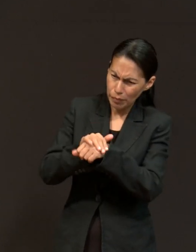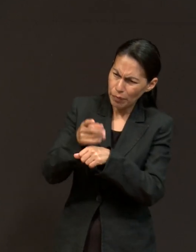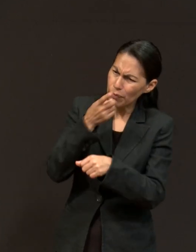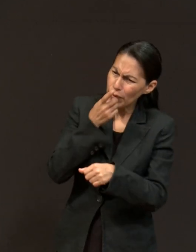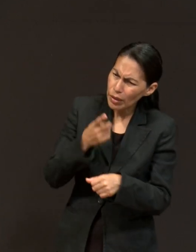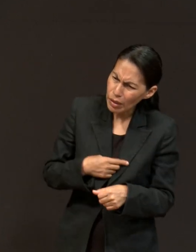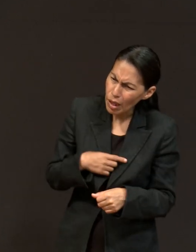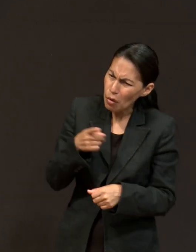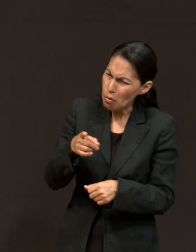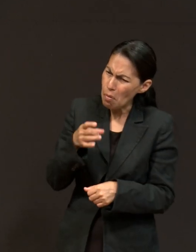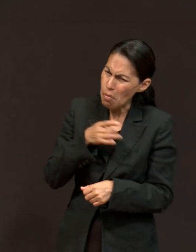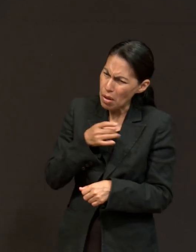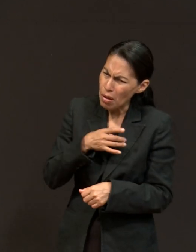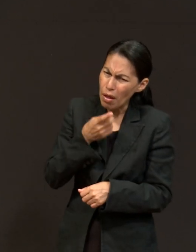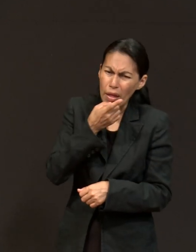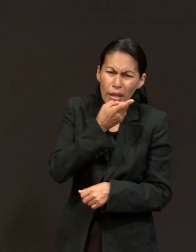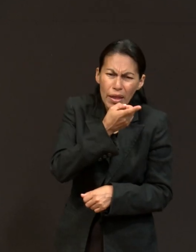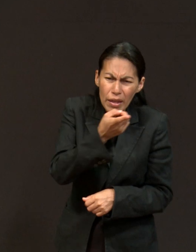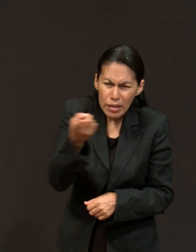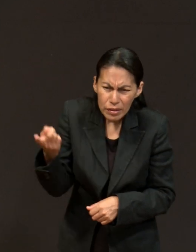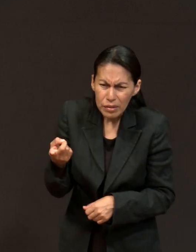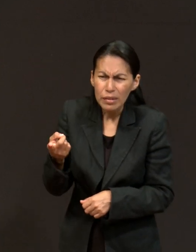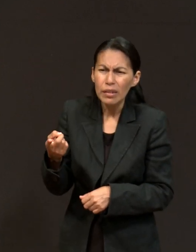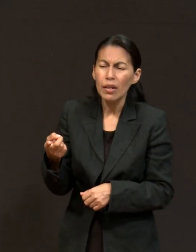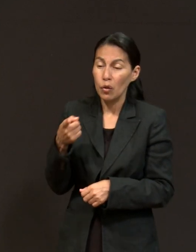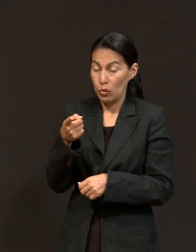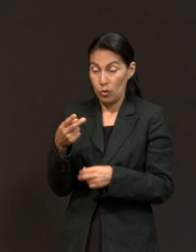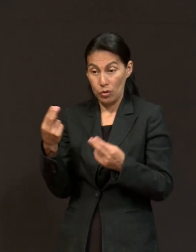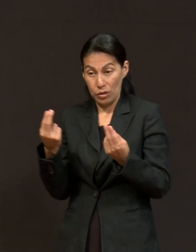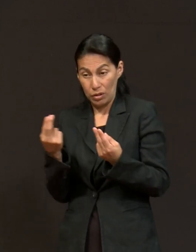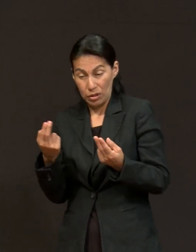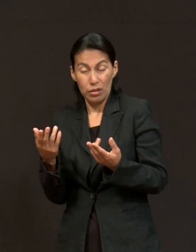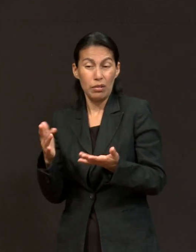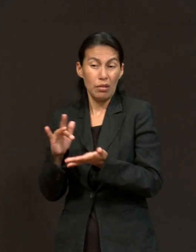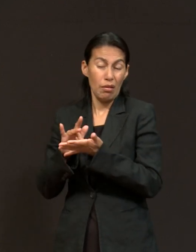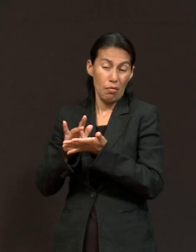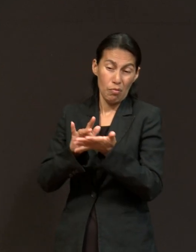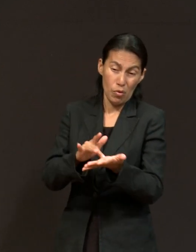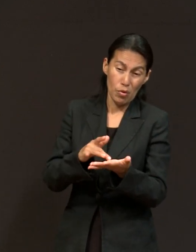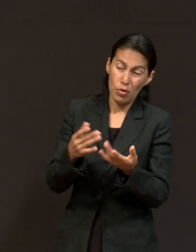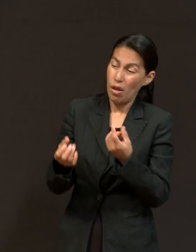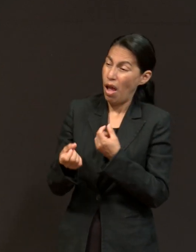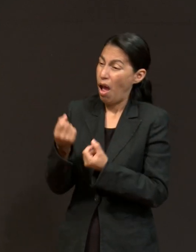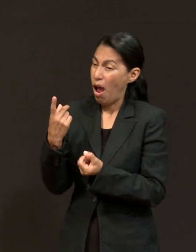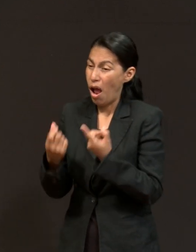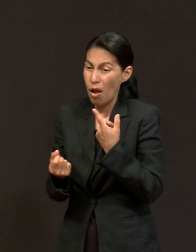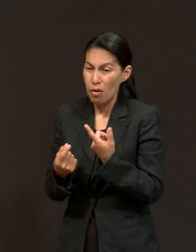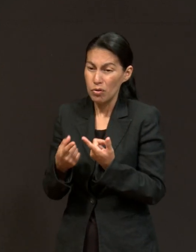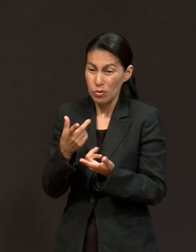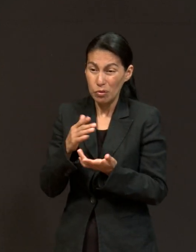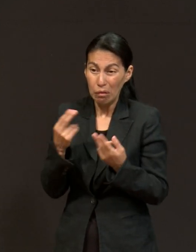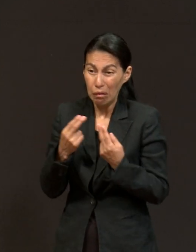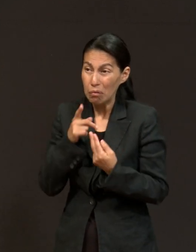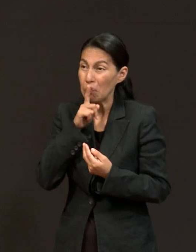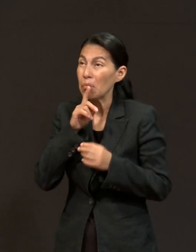decirle a tus compañeros, de que si necesitas algo de apoyo, ellos van a estar encantados de ayudarte.